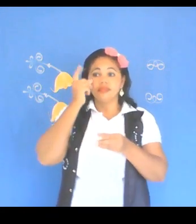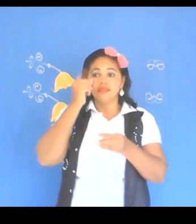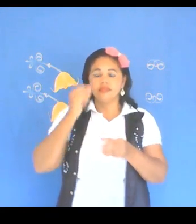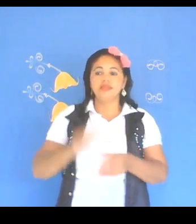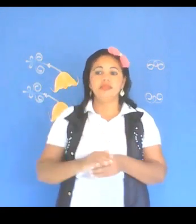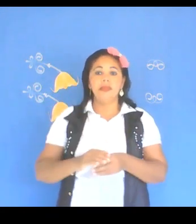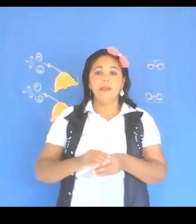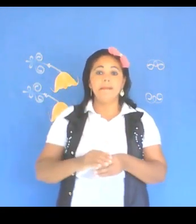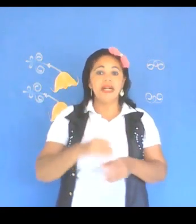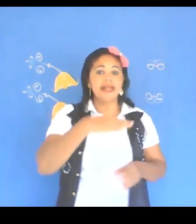Manga.